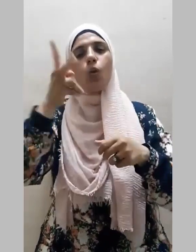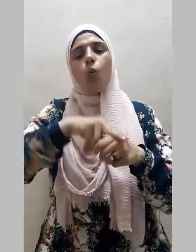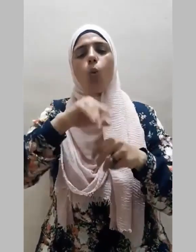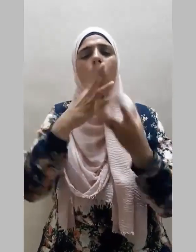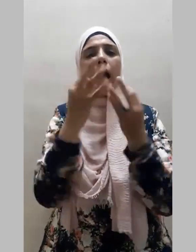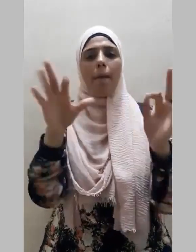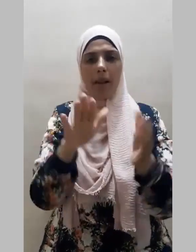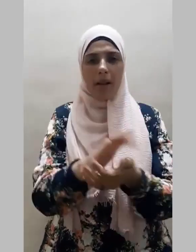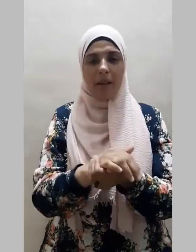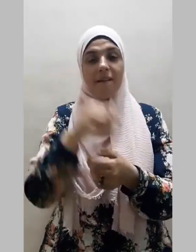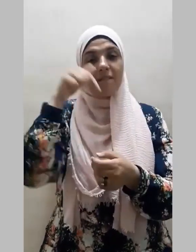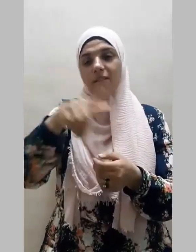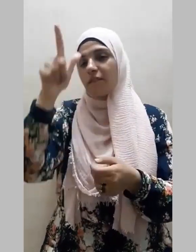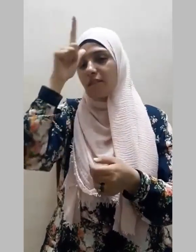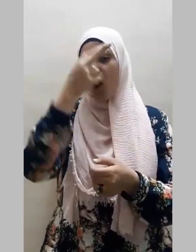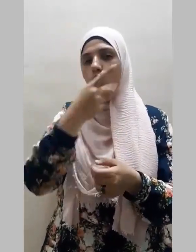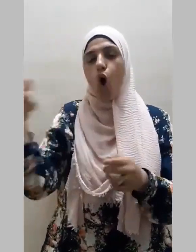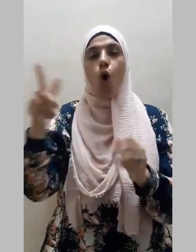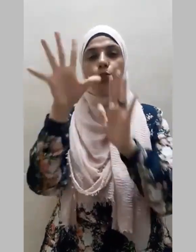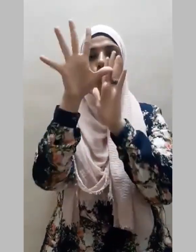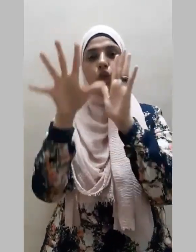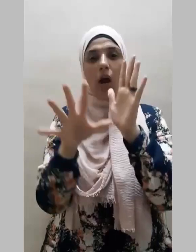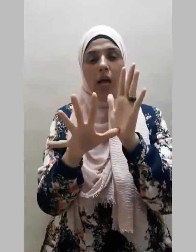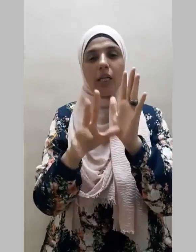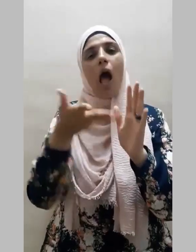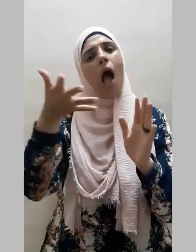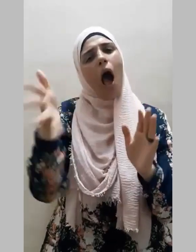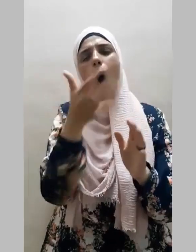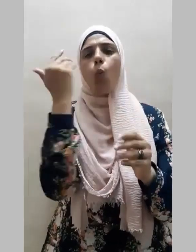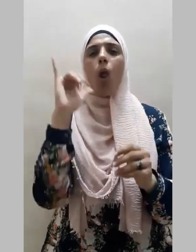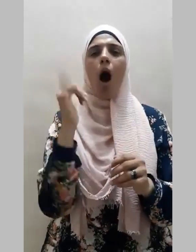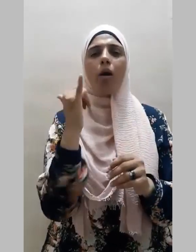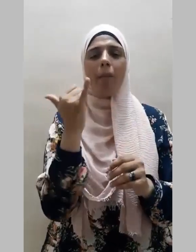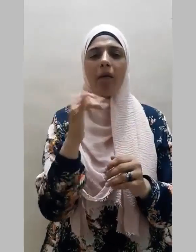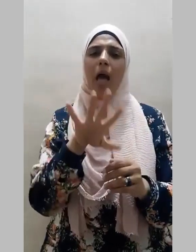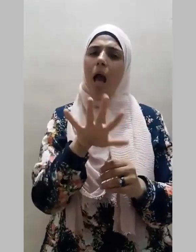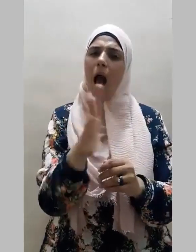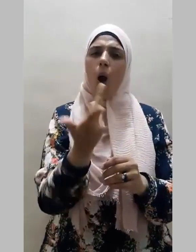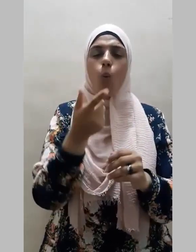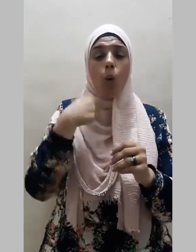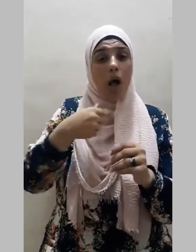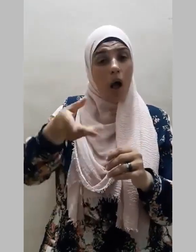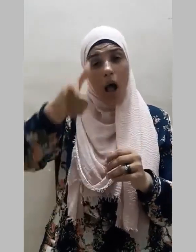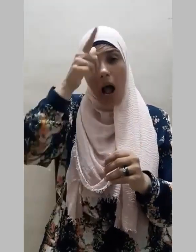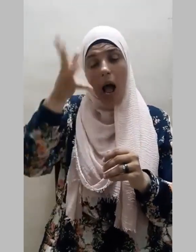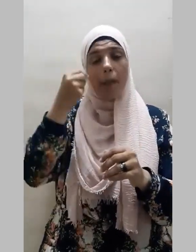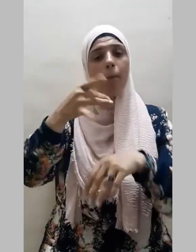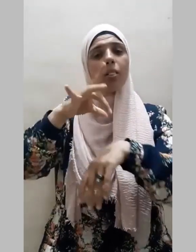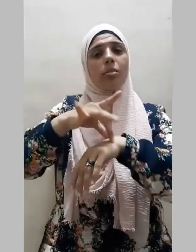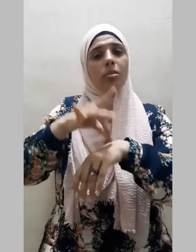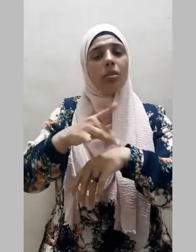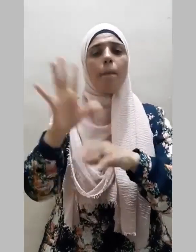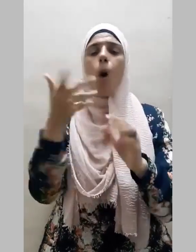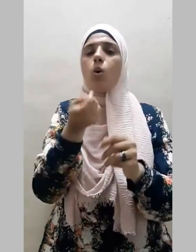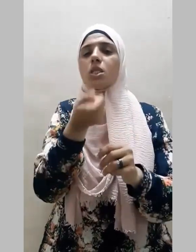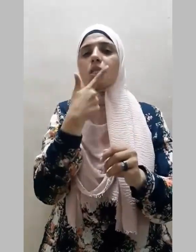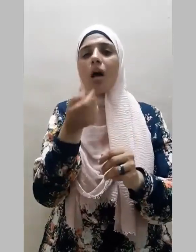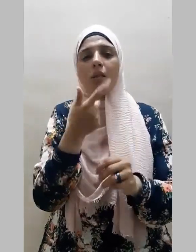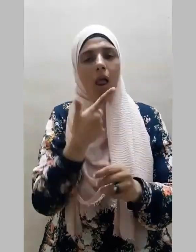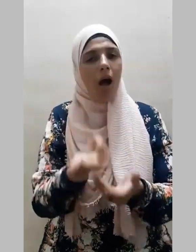في العلوم الشرعية أو العربية أو علم القذب أو الصيدلة أو